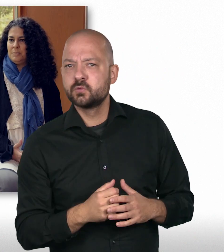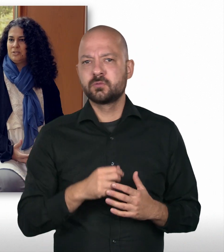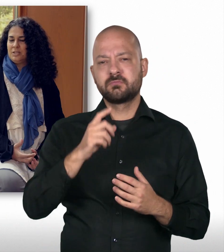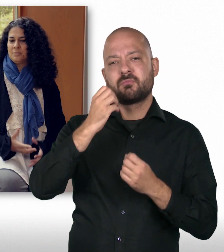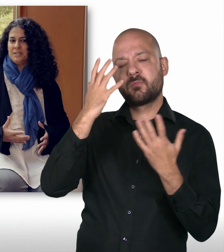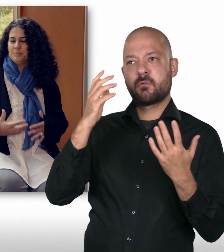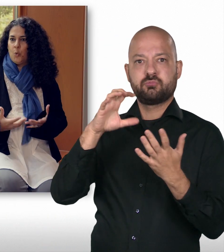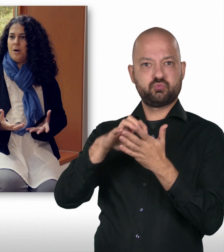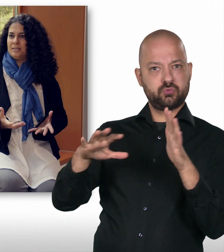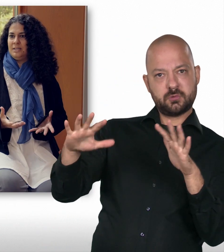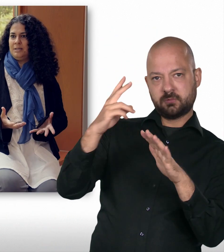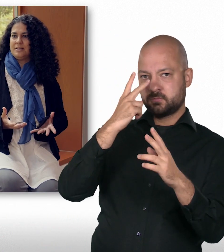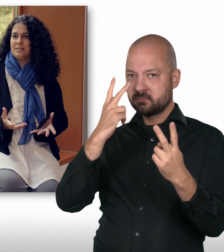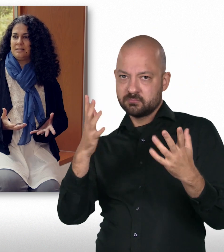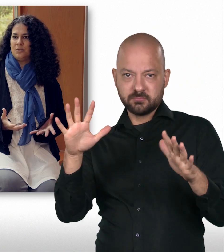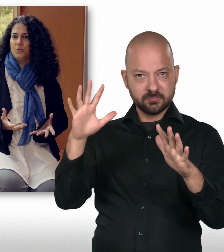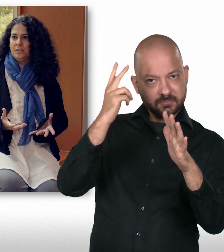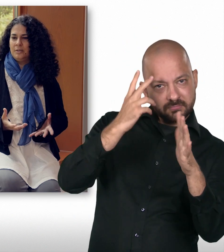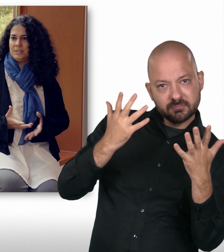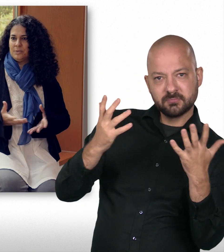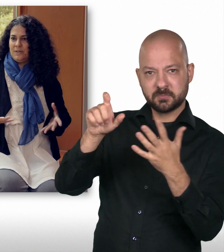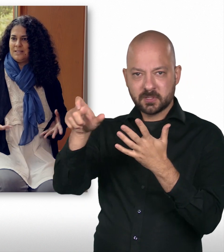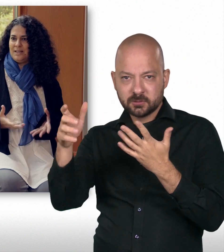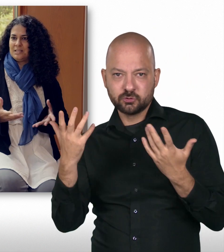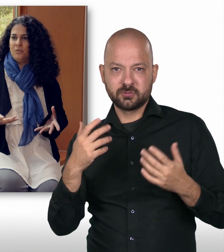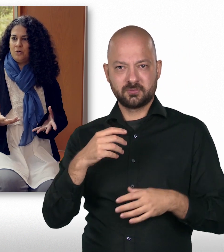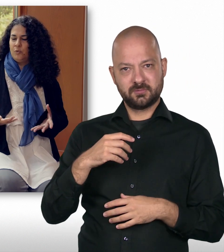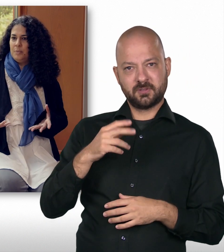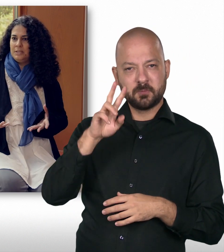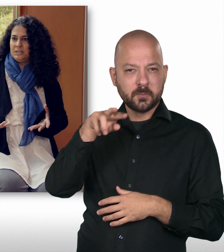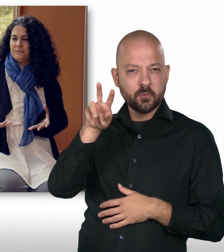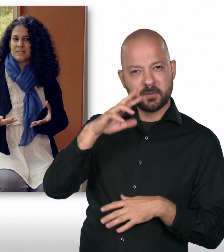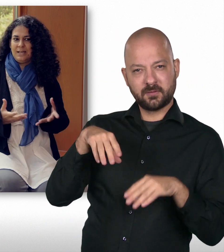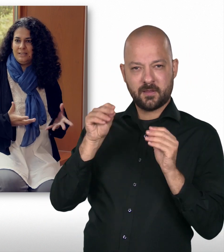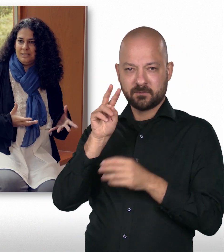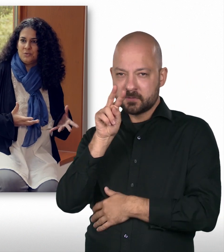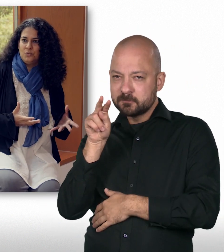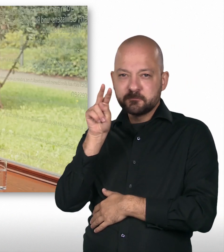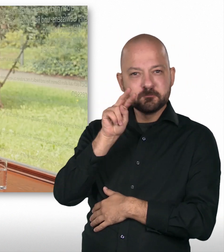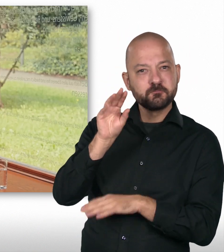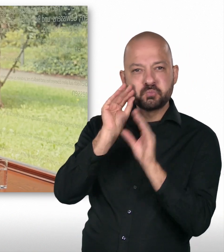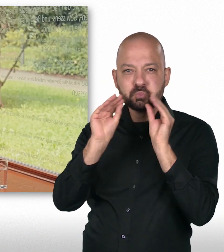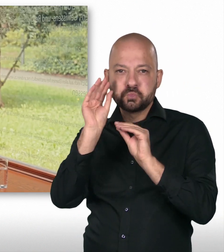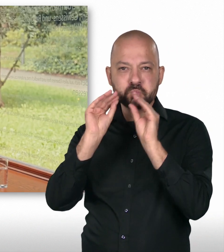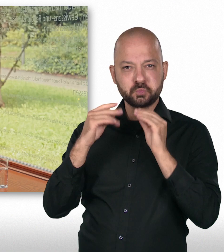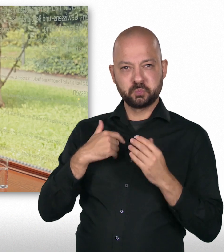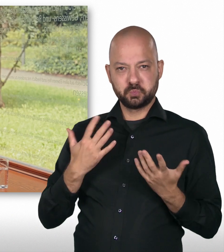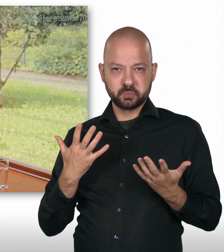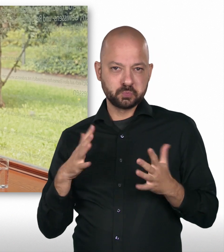die Menschen. Also man ist Beobachter in erster Sekunde, beziehungsweise in den ersten Wochen. Wo bin ich? Was kann ich hier tun? Wie kann ich mich bewegen?